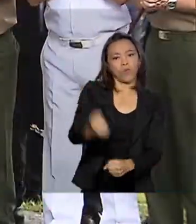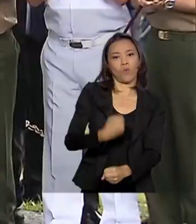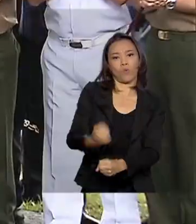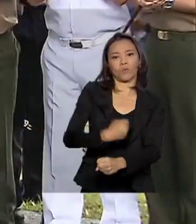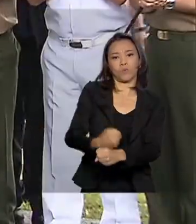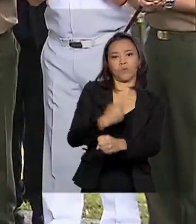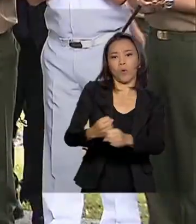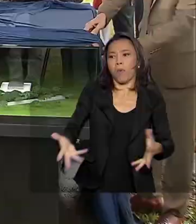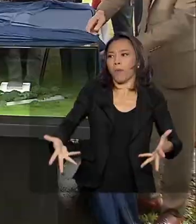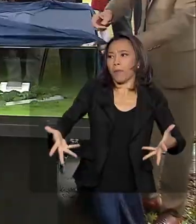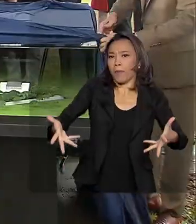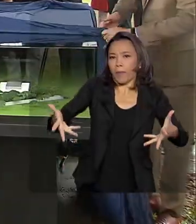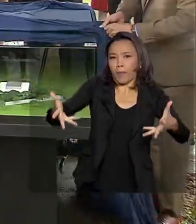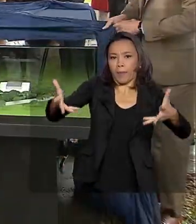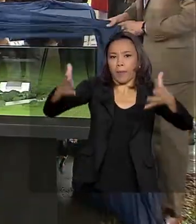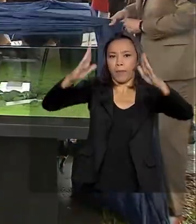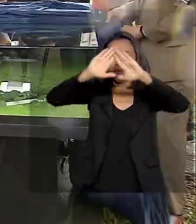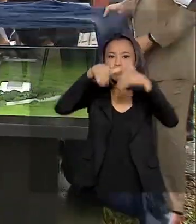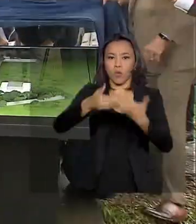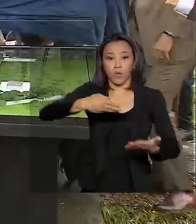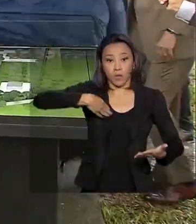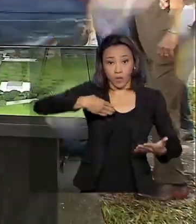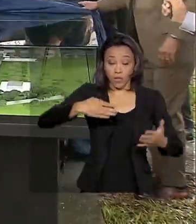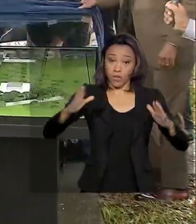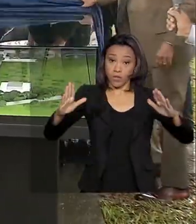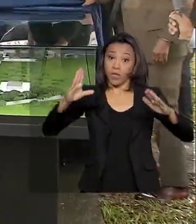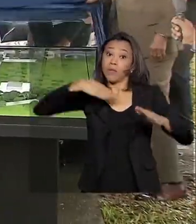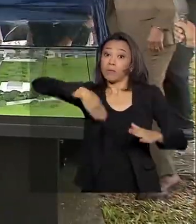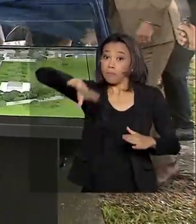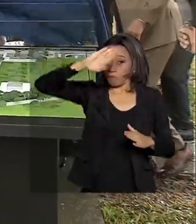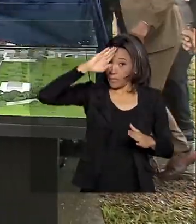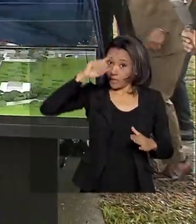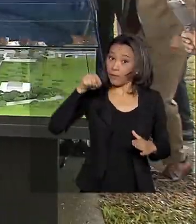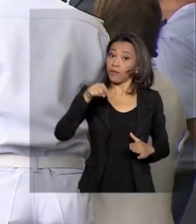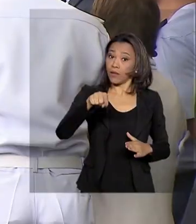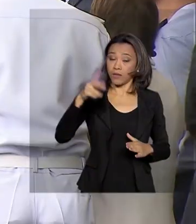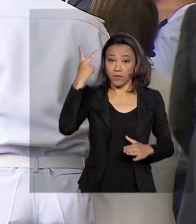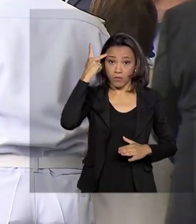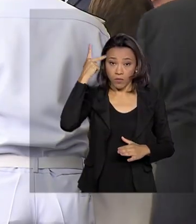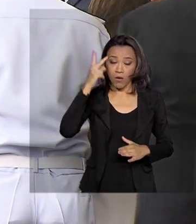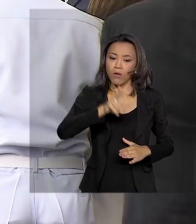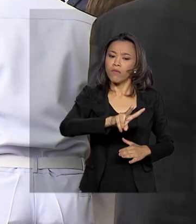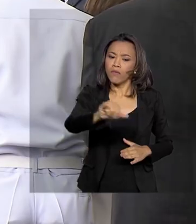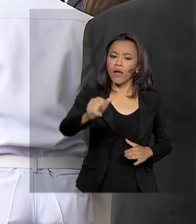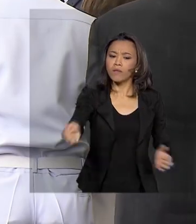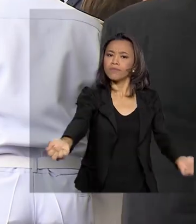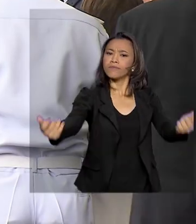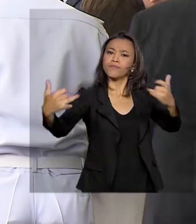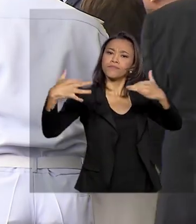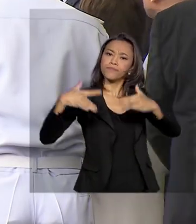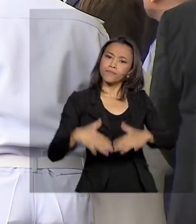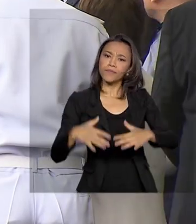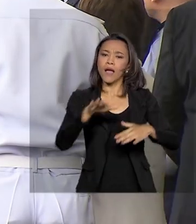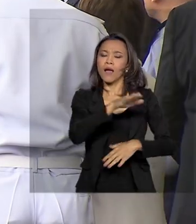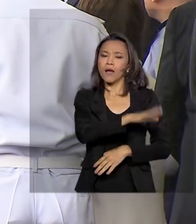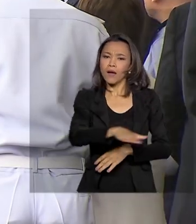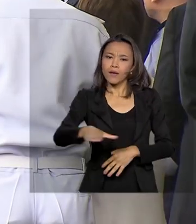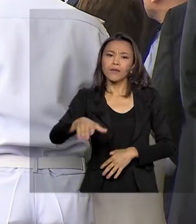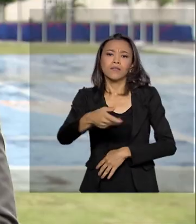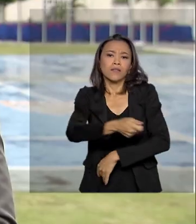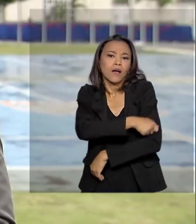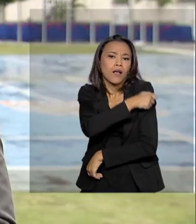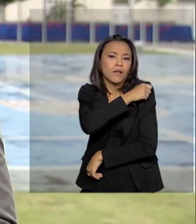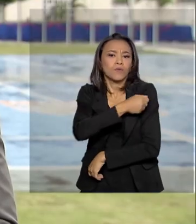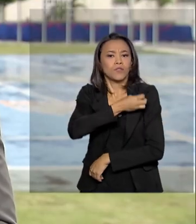presidente Jair Bolsonaro marcou o início da construção do novo Colégio Militar de São Paulo, que vai receber alunos dos ensinos Fundamental e